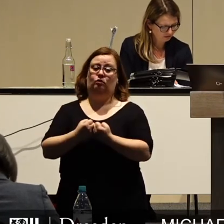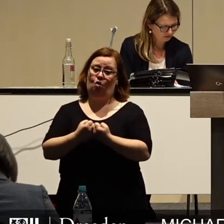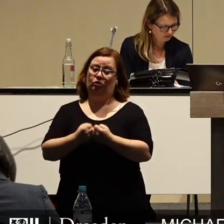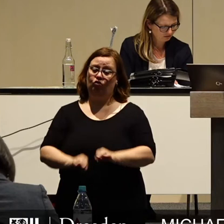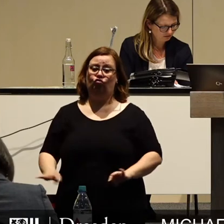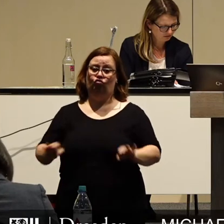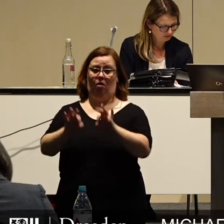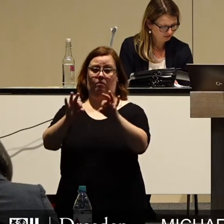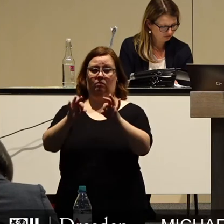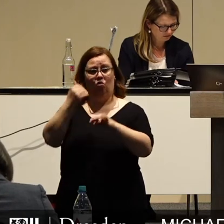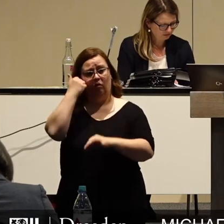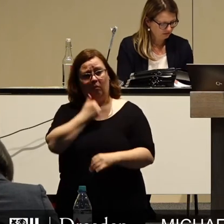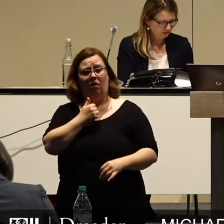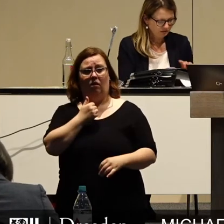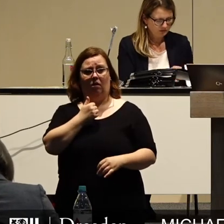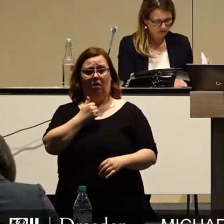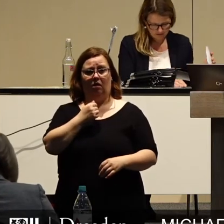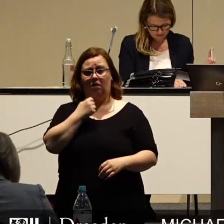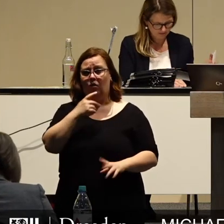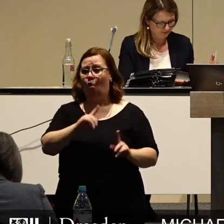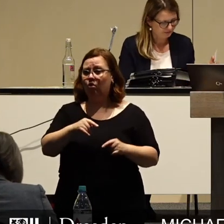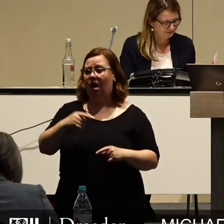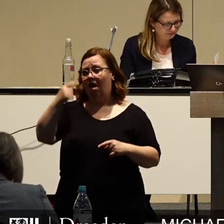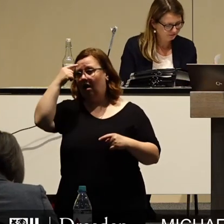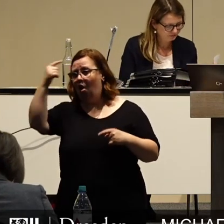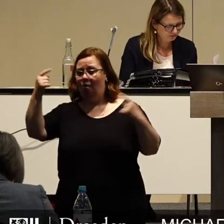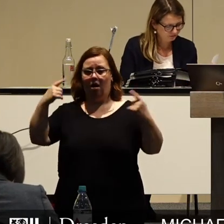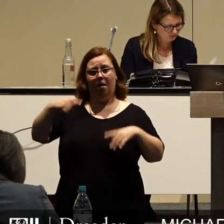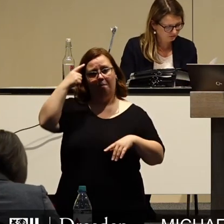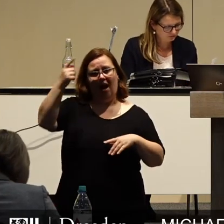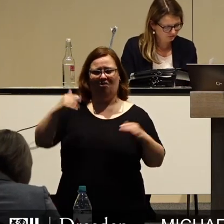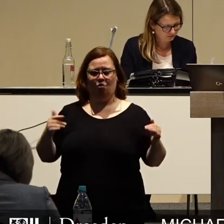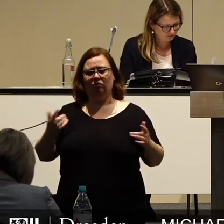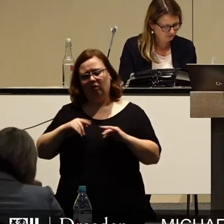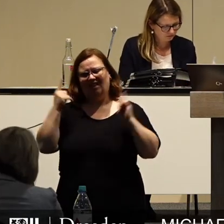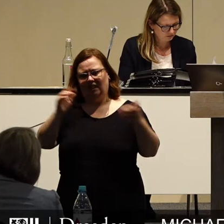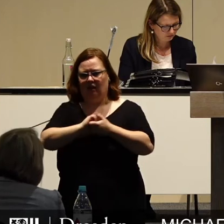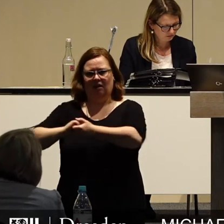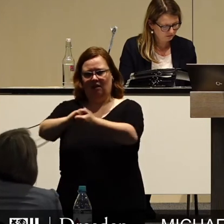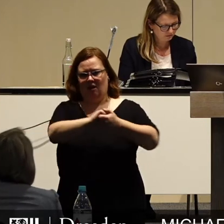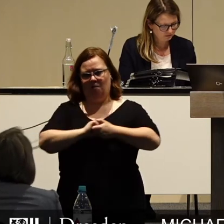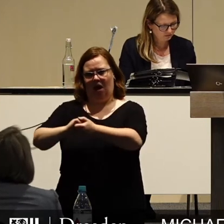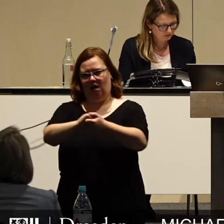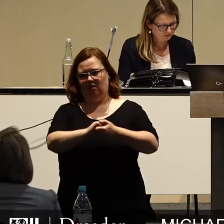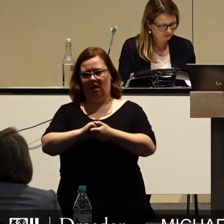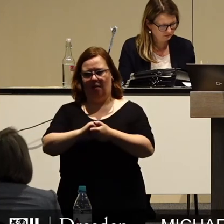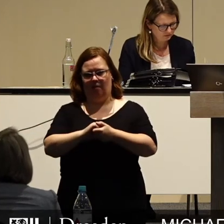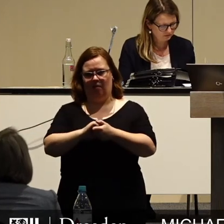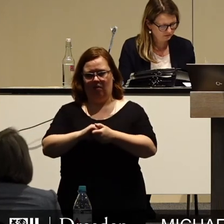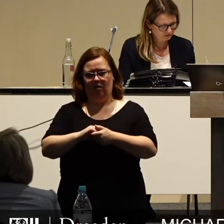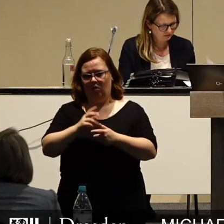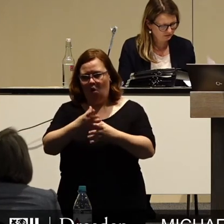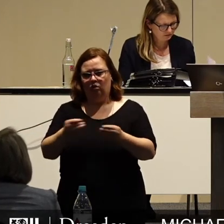und ich bitte Sie, ohne Diffamierung und ideologische Scheuklappen, uns dieser gemeinsamen Verantwortung herzustellen und dann